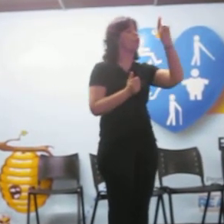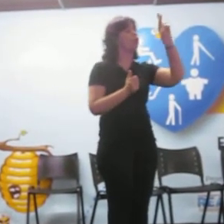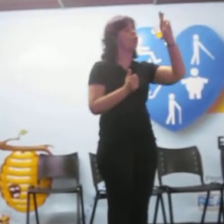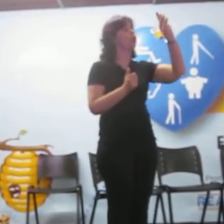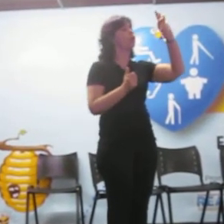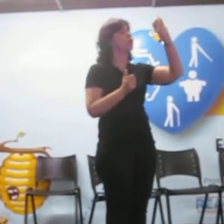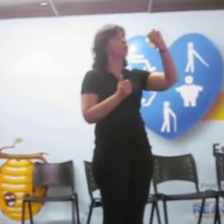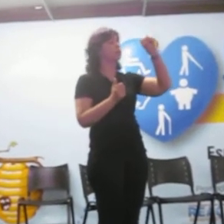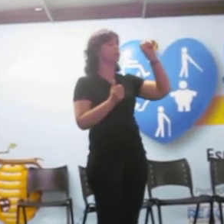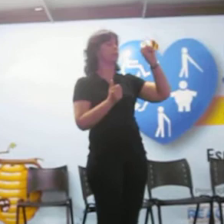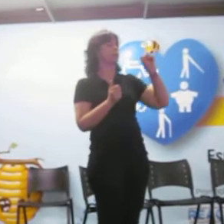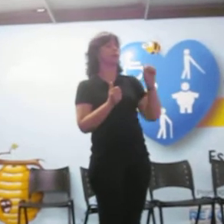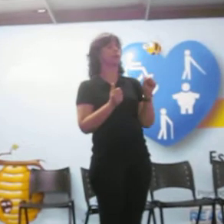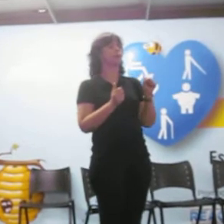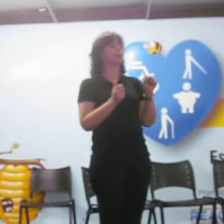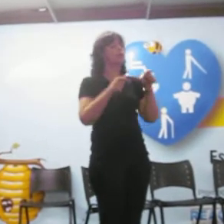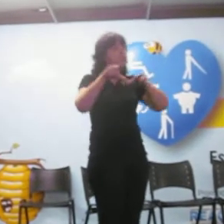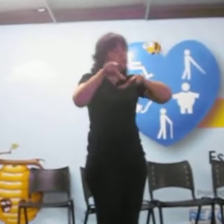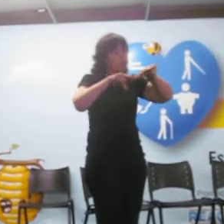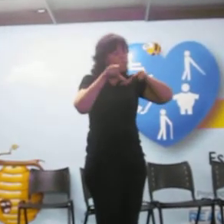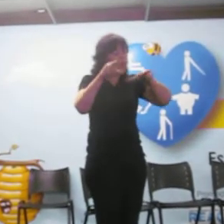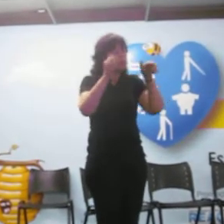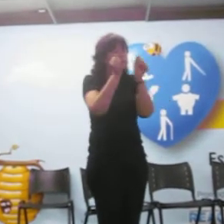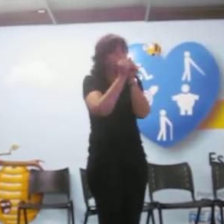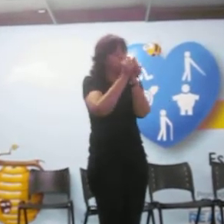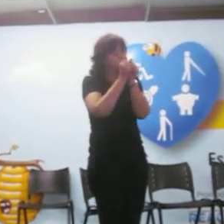trabalhamos em conjunto com eles